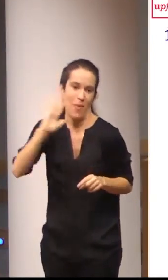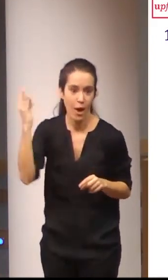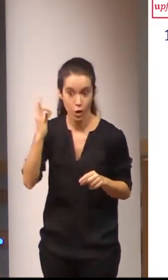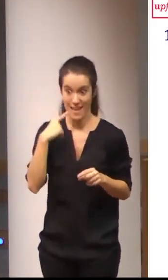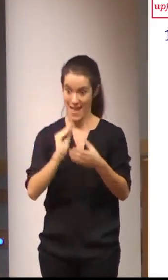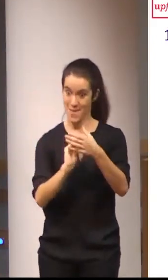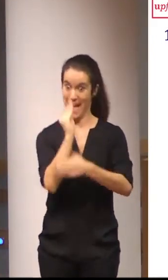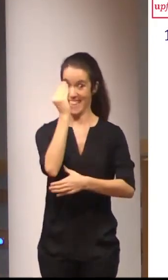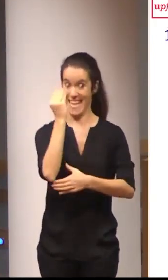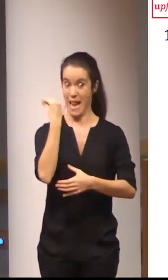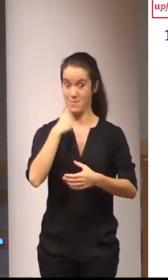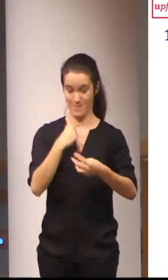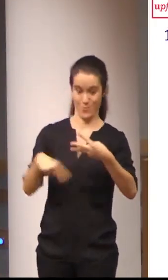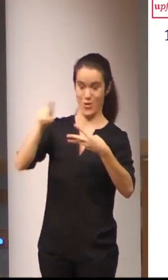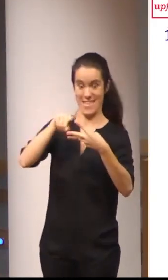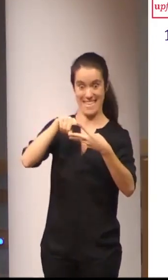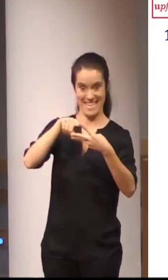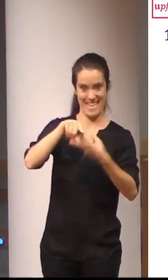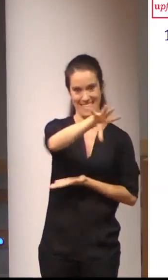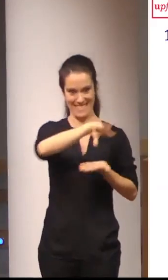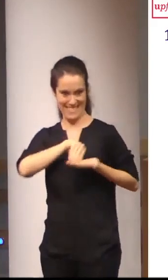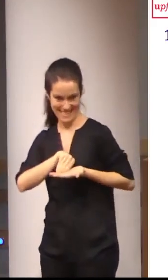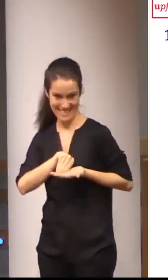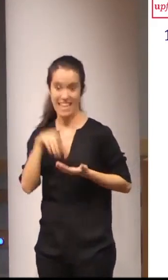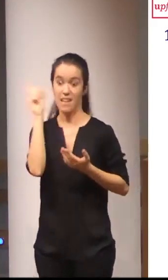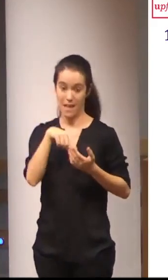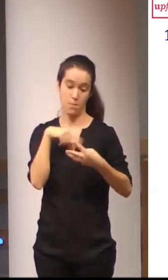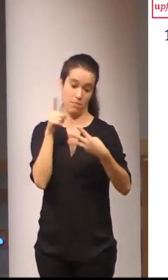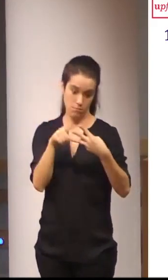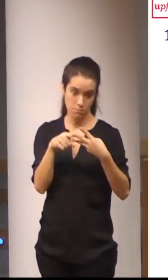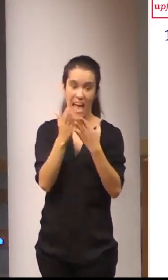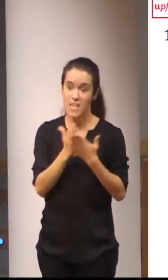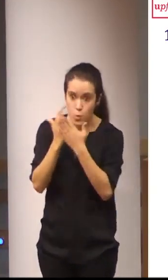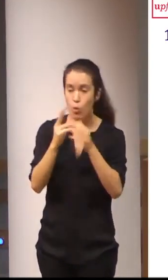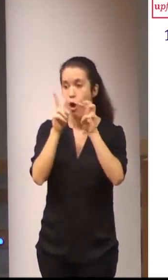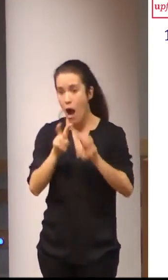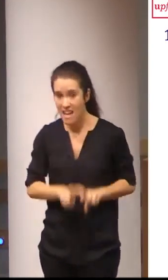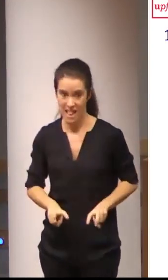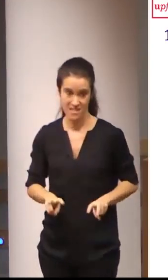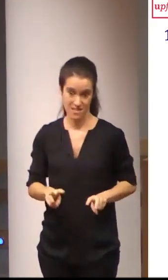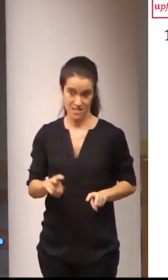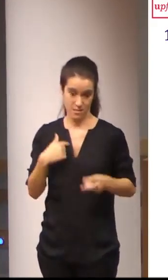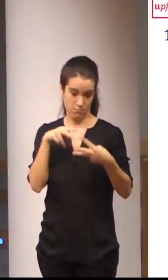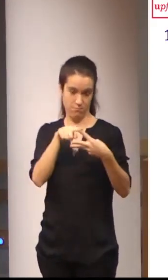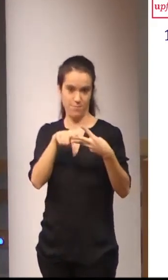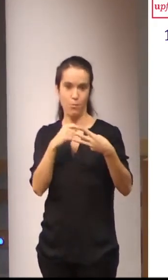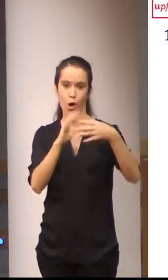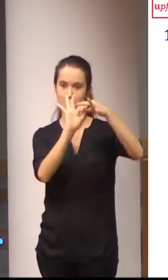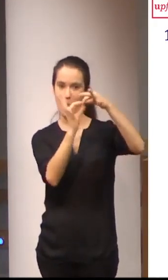producidos por a documentación así como tamén por os estudios e o análisis derivados da descripción.